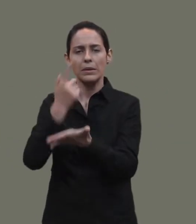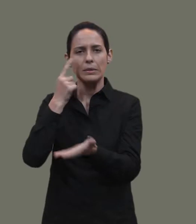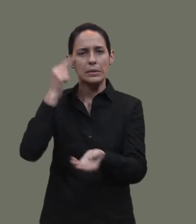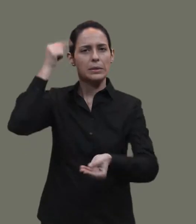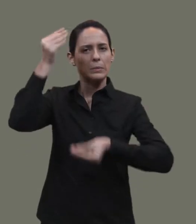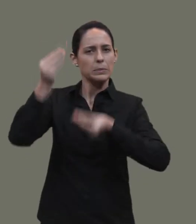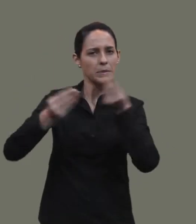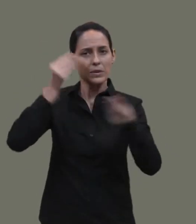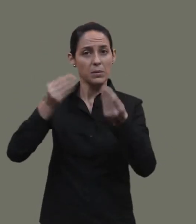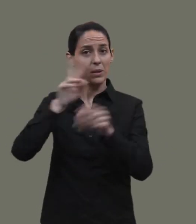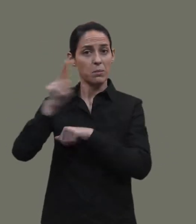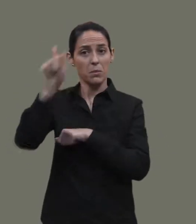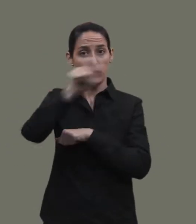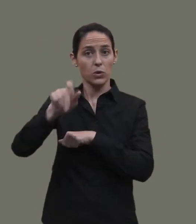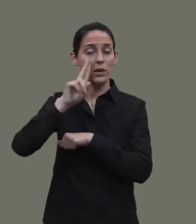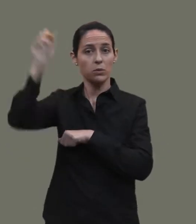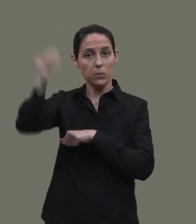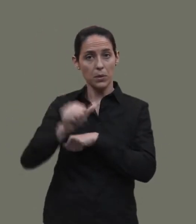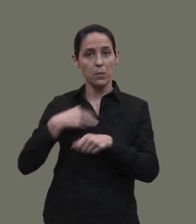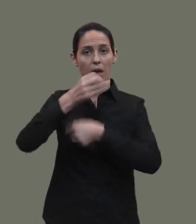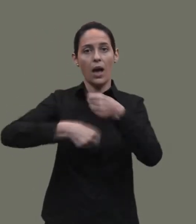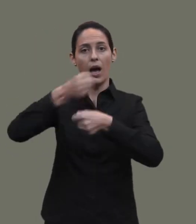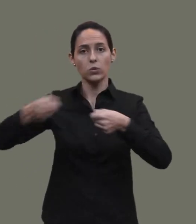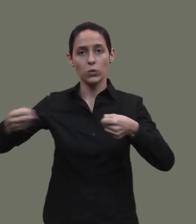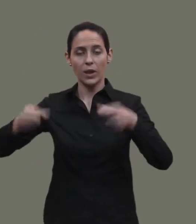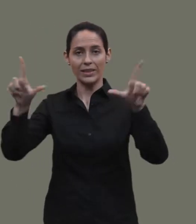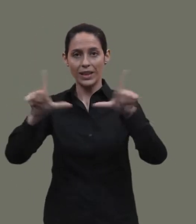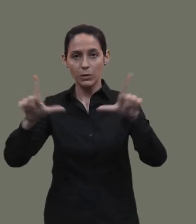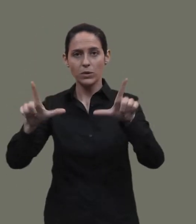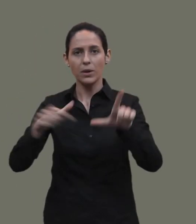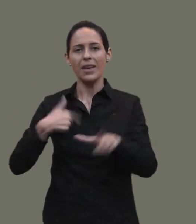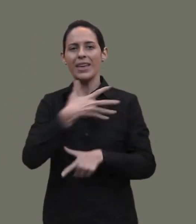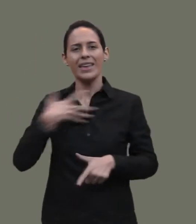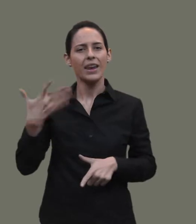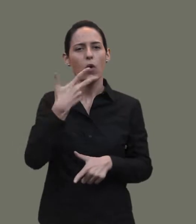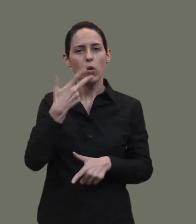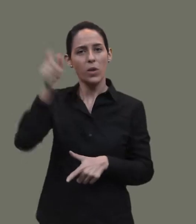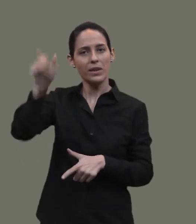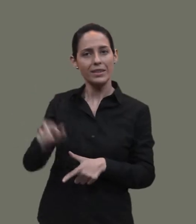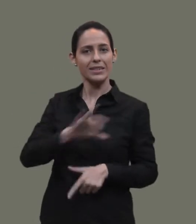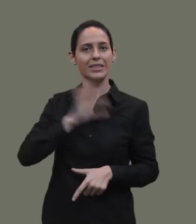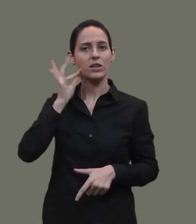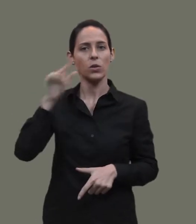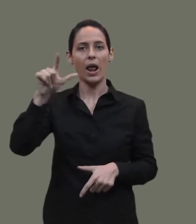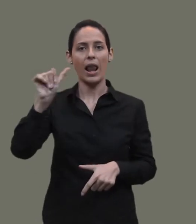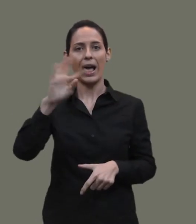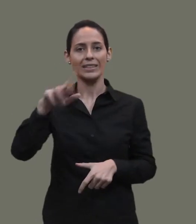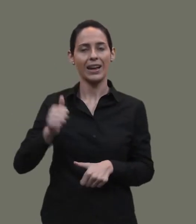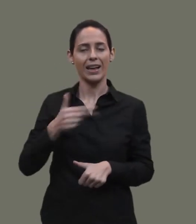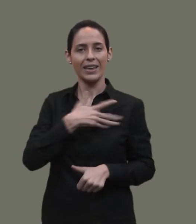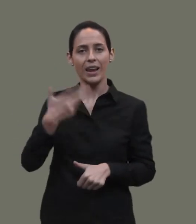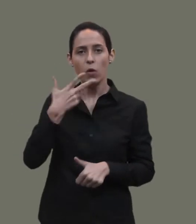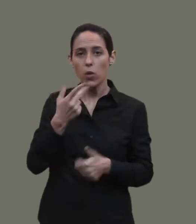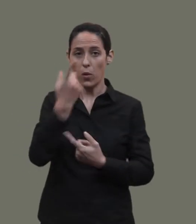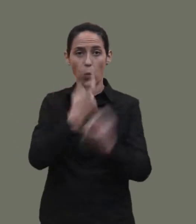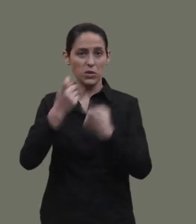pensando siempre en los espectadores de Sasturias Televisión pudiéramos conocer las opiniones de la señora Lastra en un cuestionario en el que, como